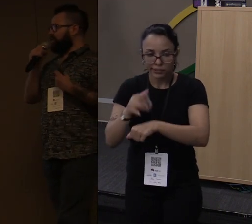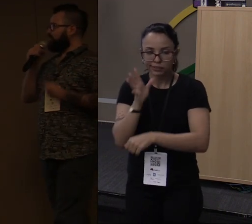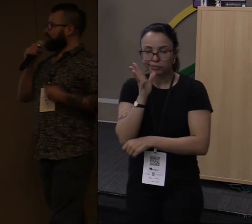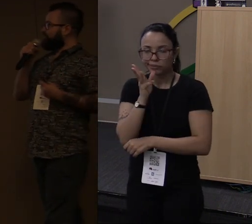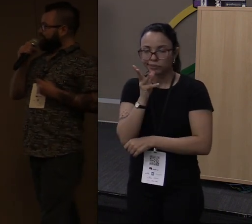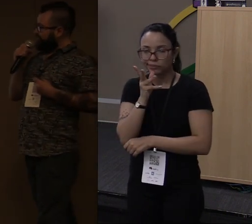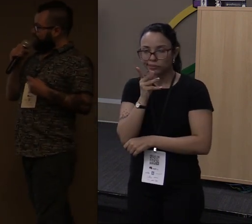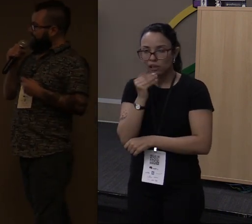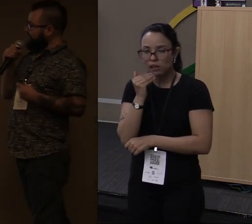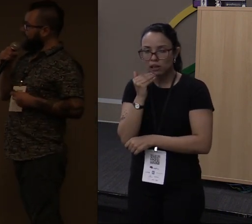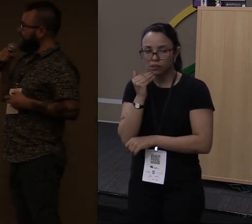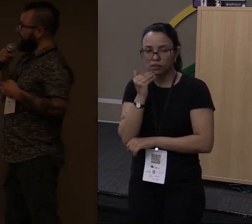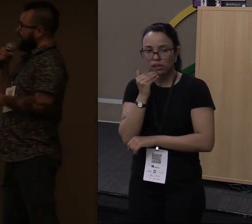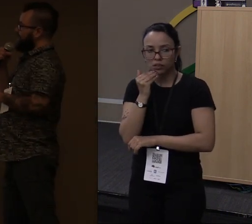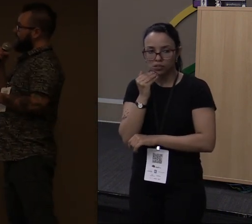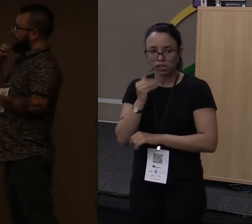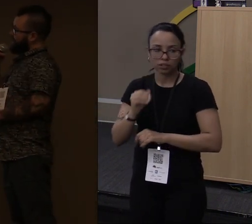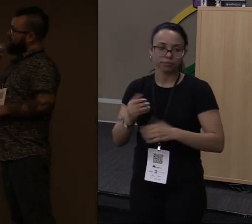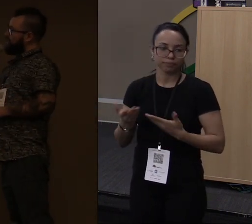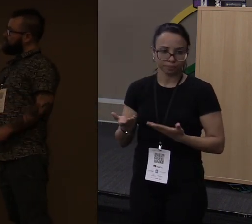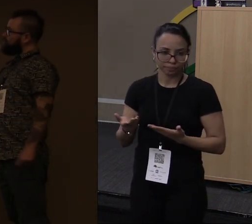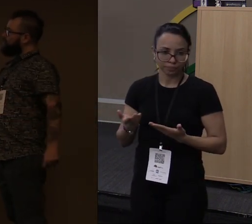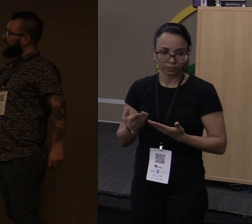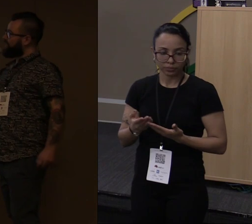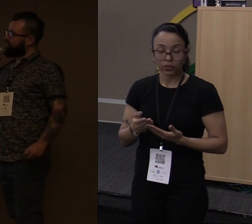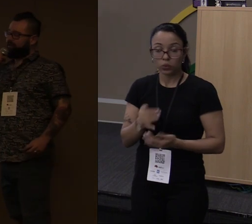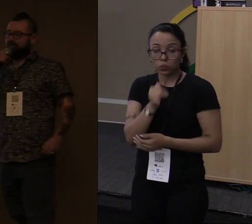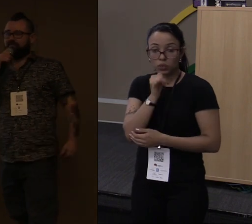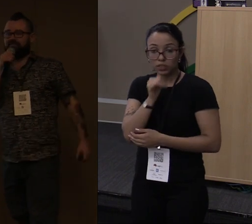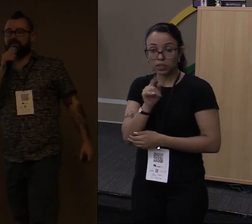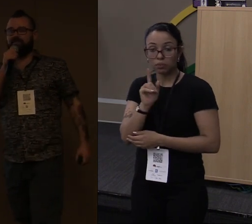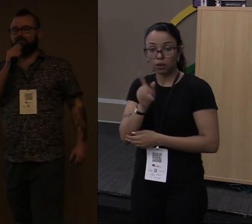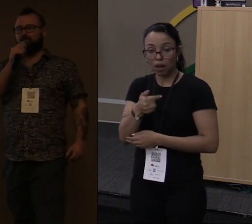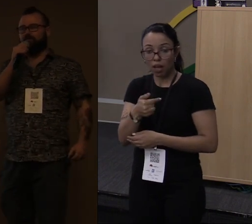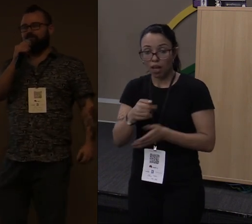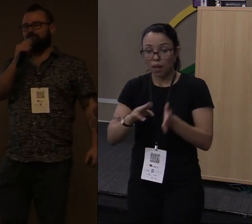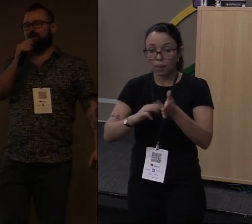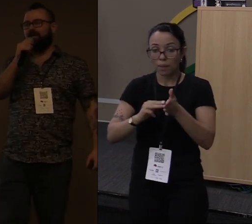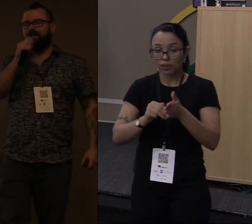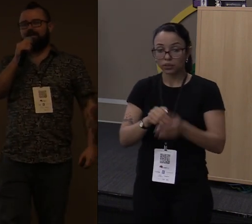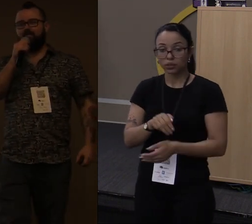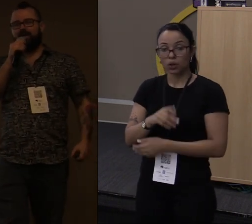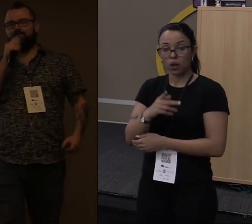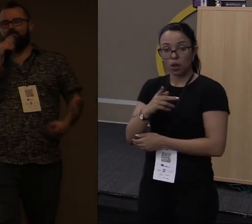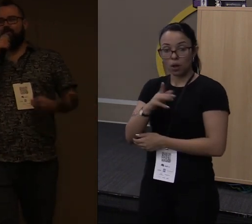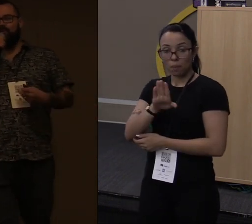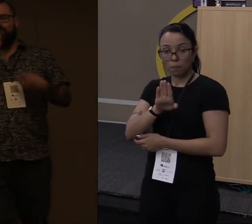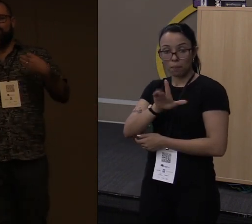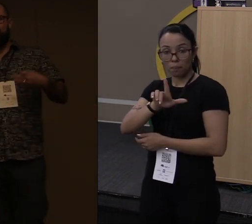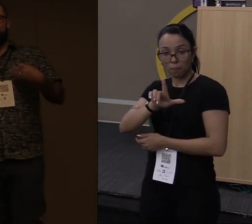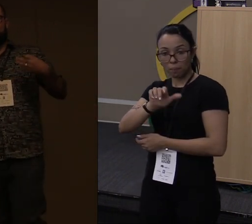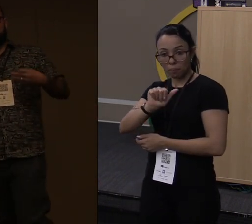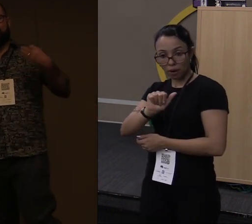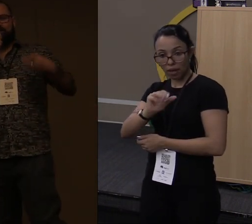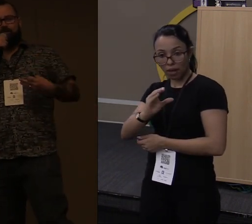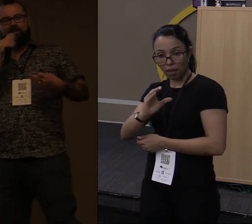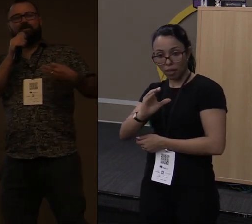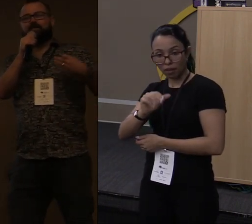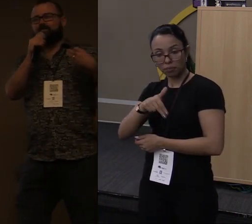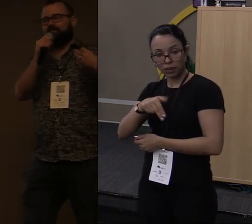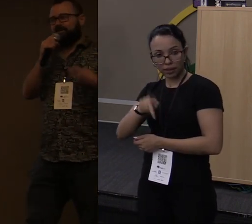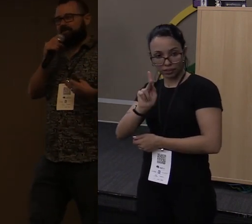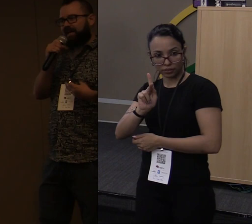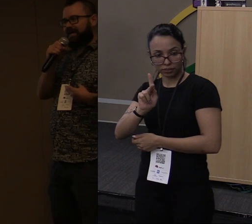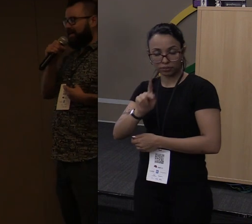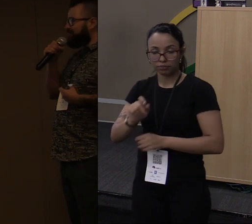Um exemplo é o método Blank da classe String em Ruby. Que é um método muito usado em Ruby,